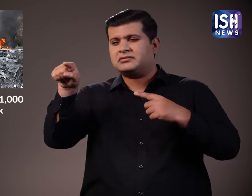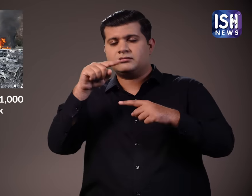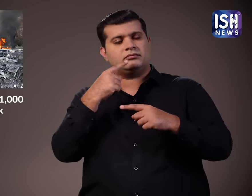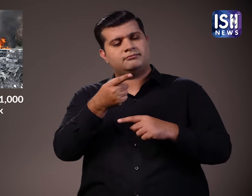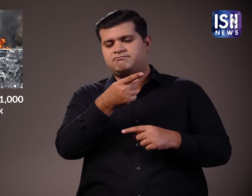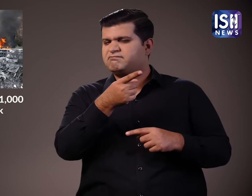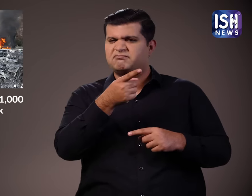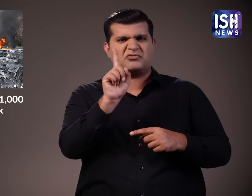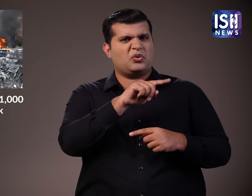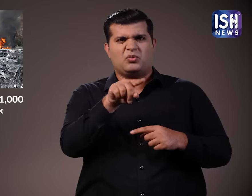का समर्थन किया है